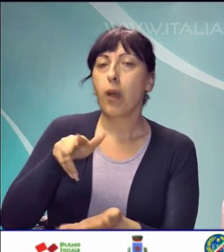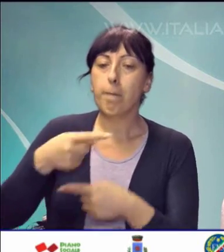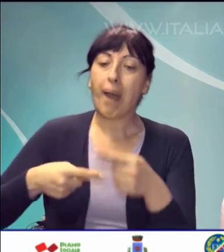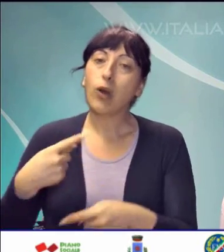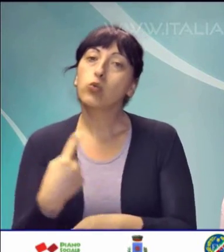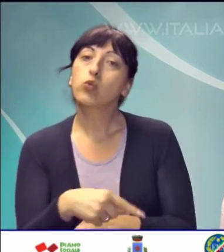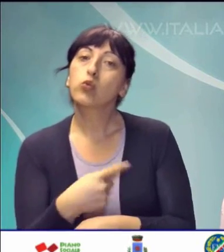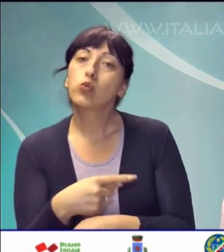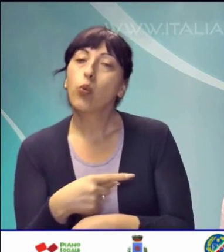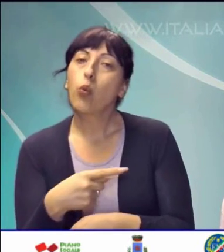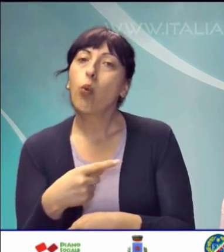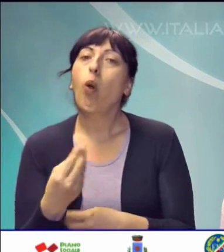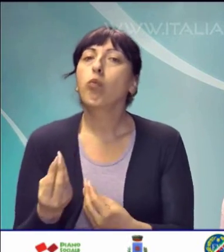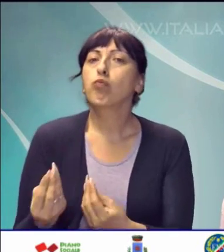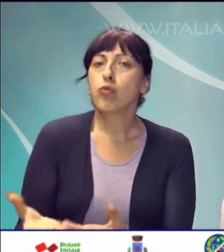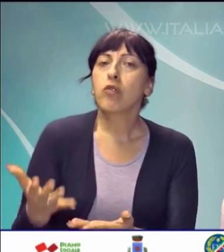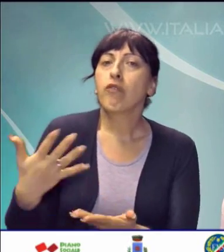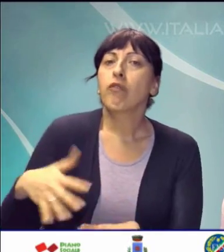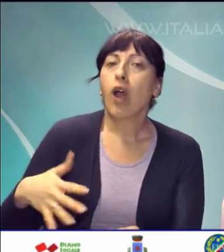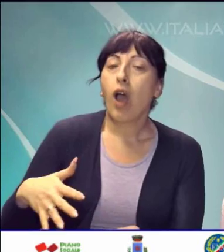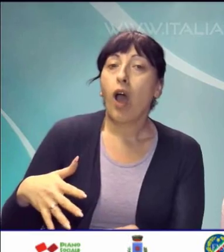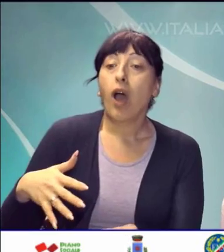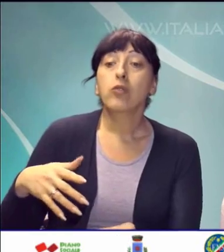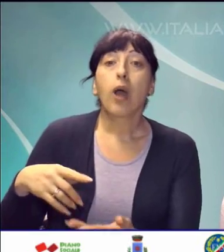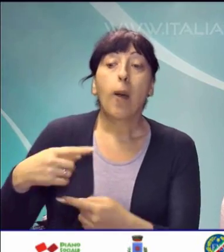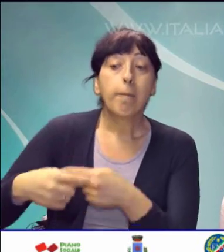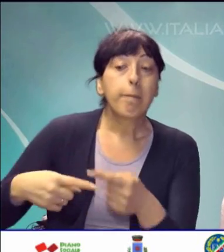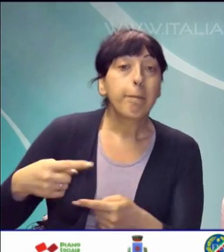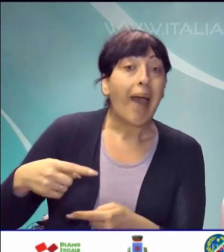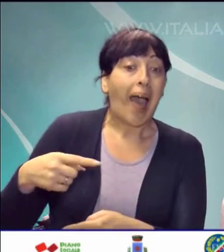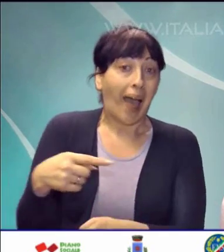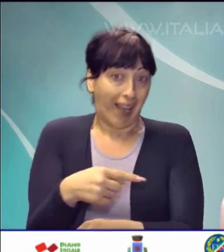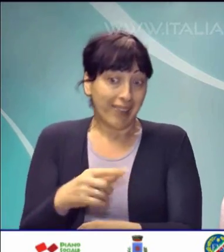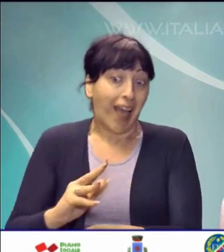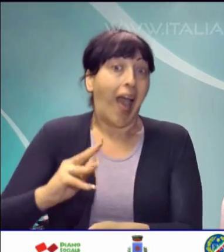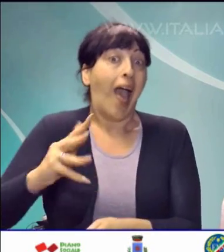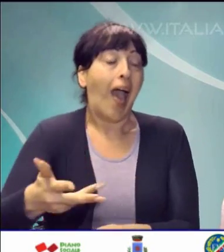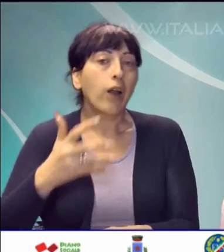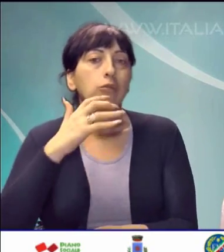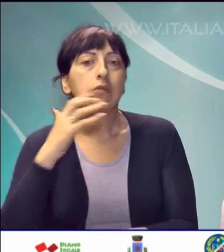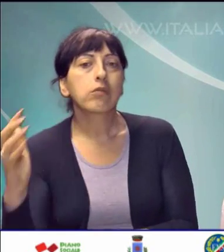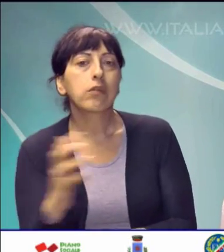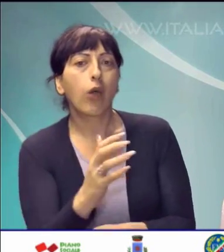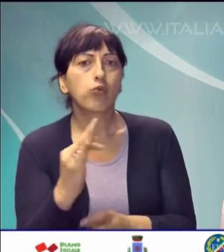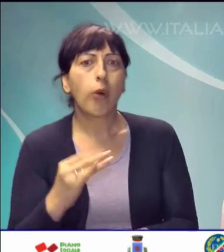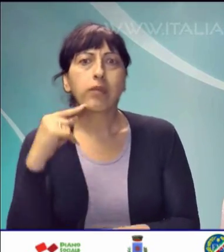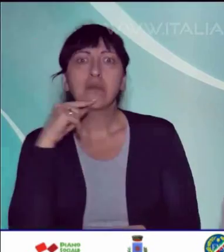parente fu denunciata a sua volta da un altro parente del sindaco Pessolano, uno zio.